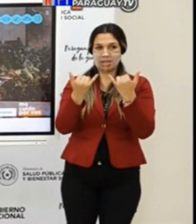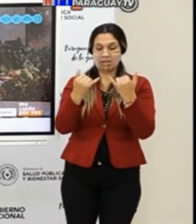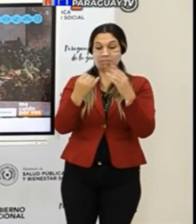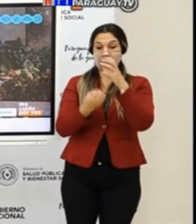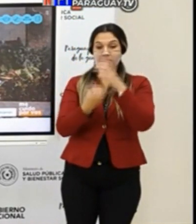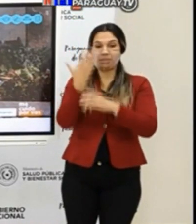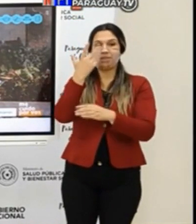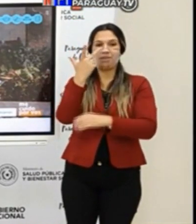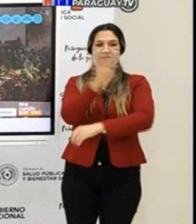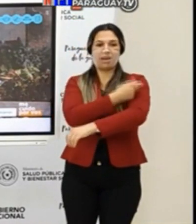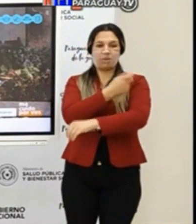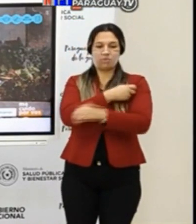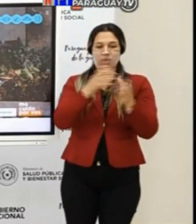empezado con este sector de la población la población de Gracias.